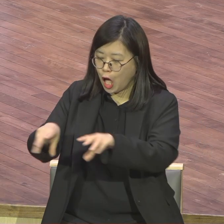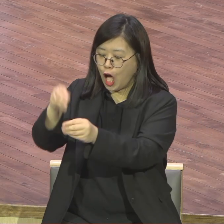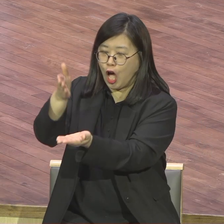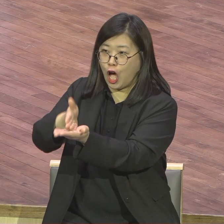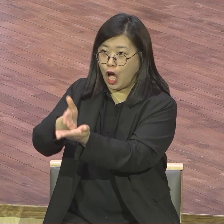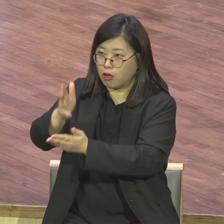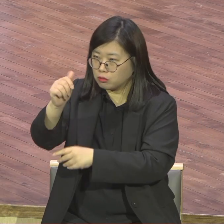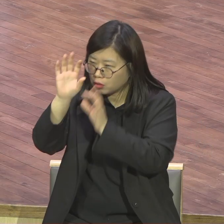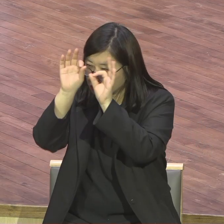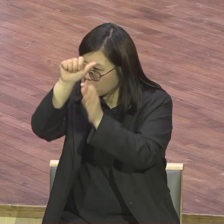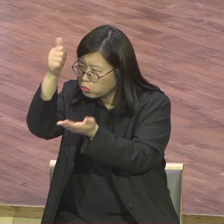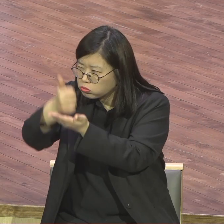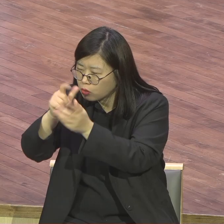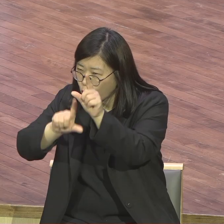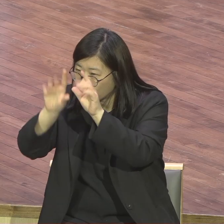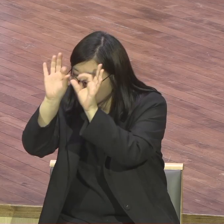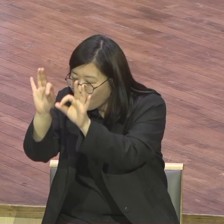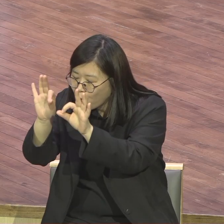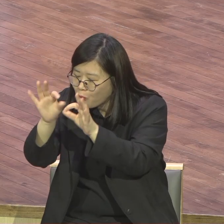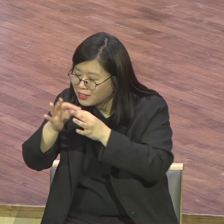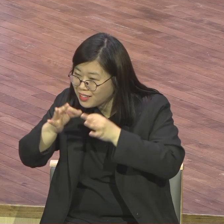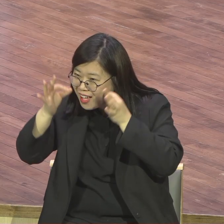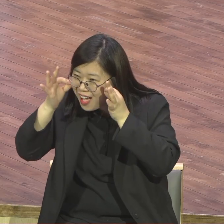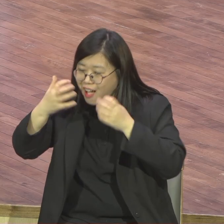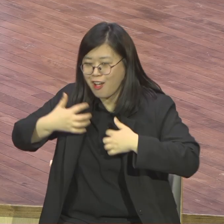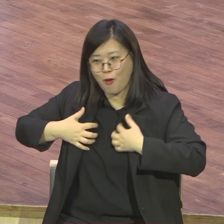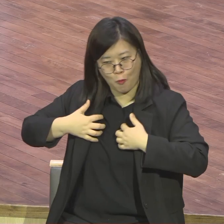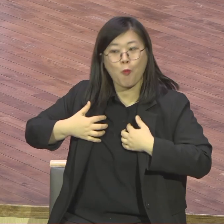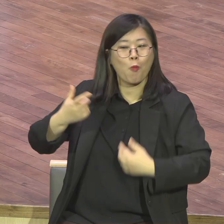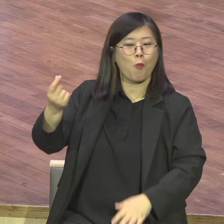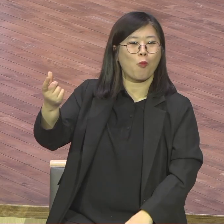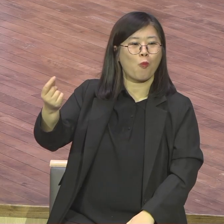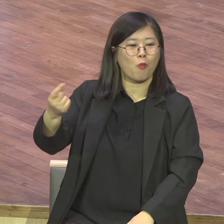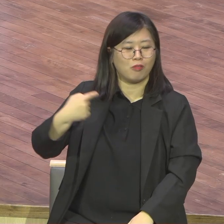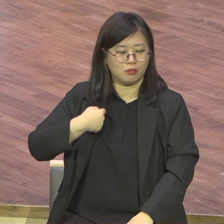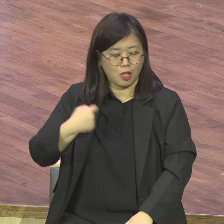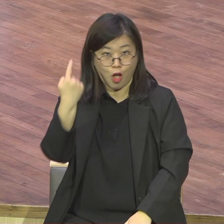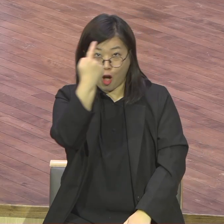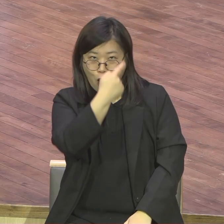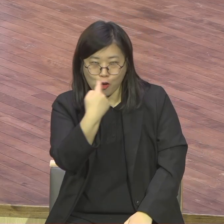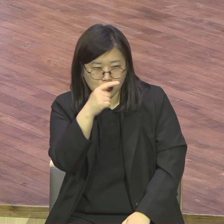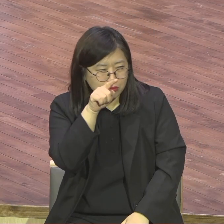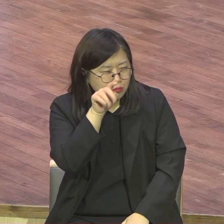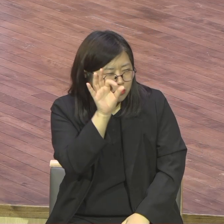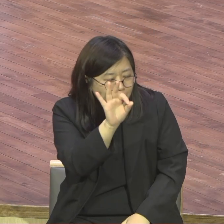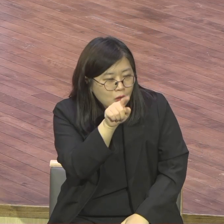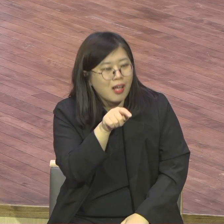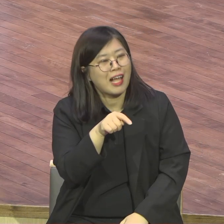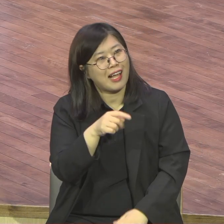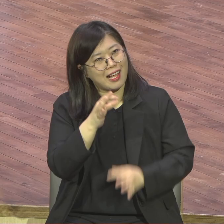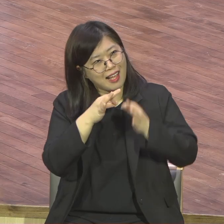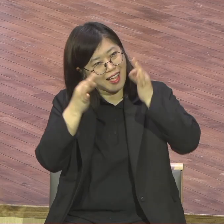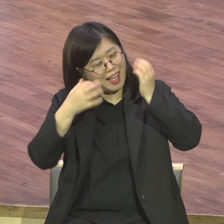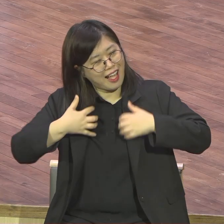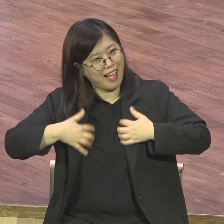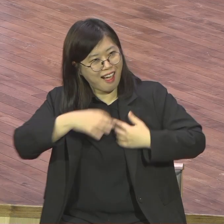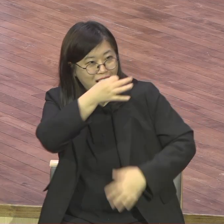즐겨야 돼. 아 저분이 사격하면 즐겁게 하구나. 뭐 내가 위원장을 맡았다. 그건 뭐 그